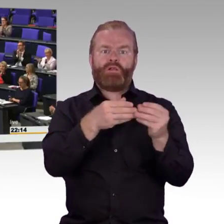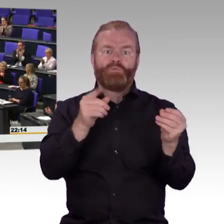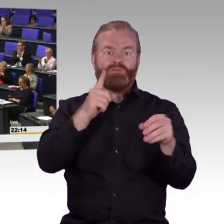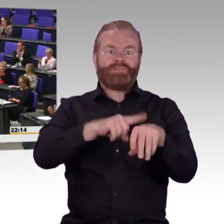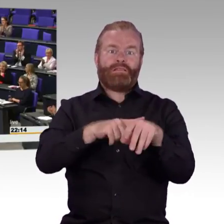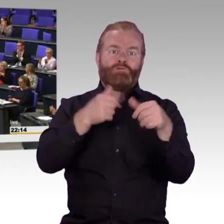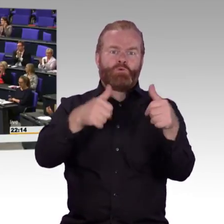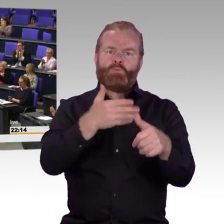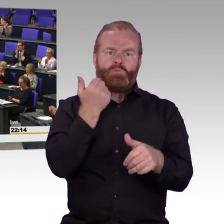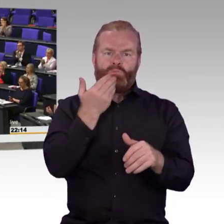Bartke.